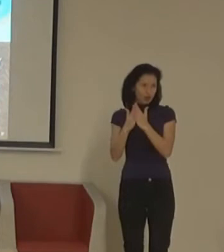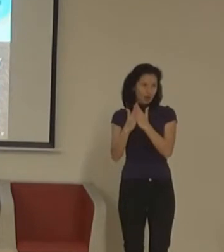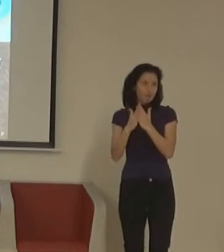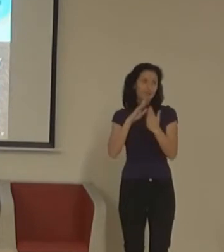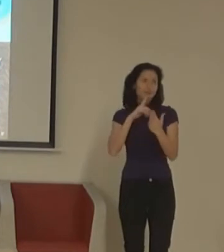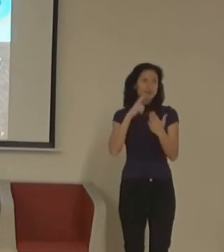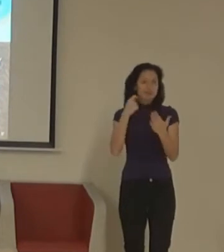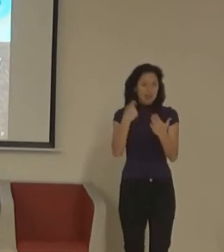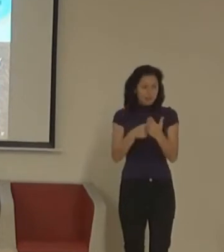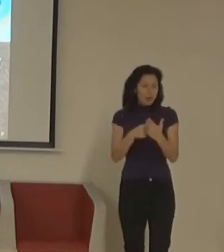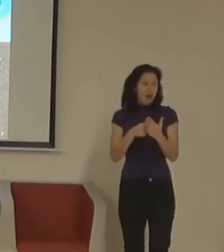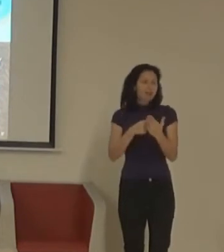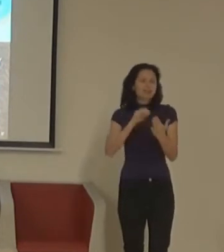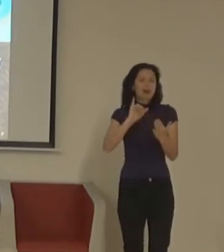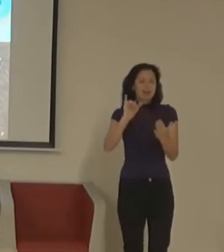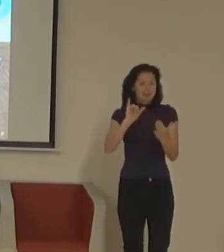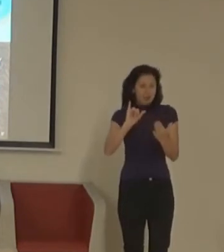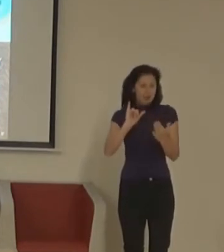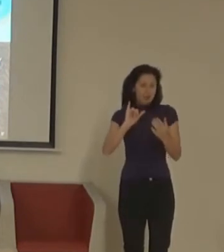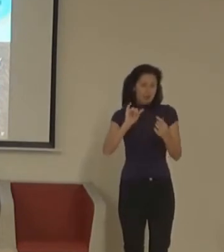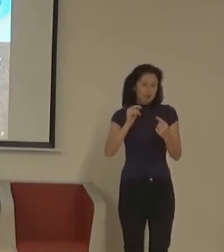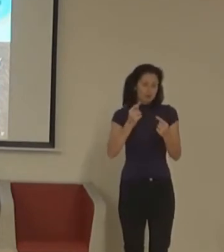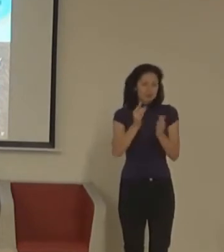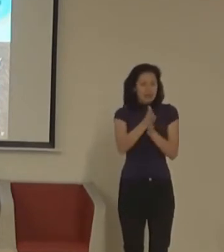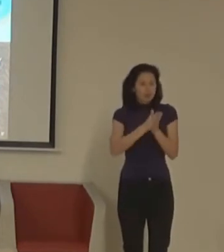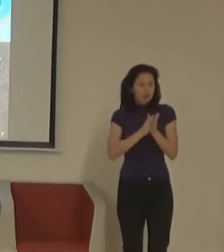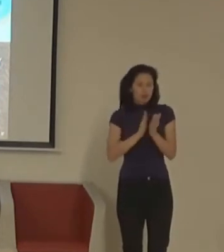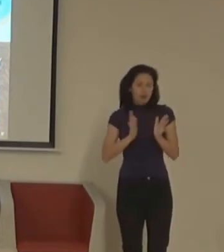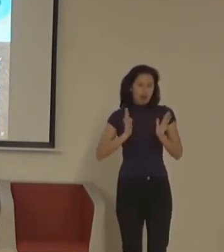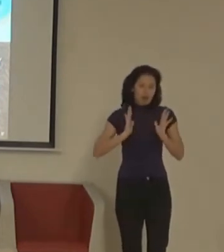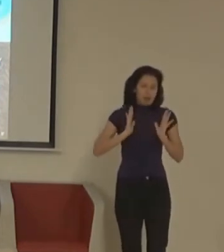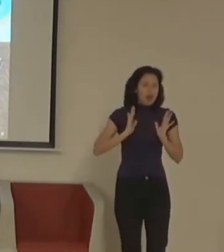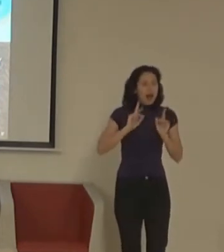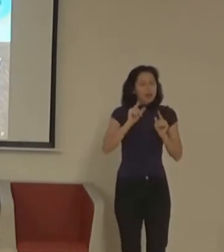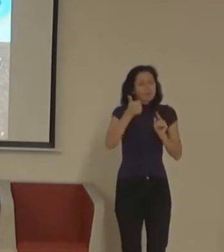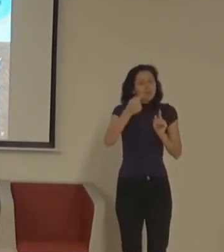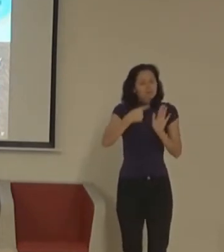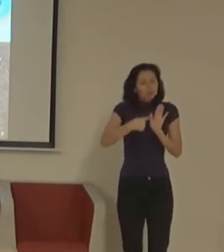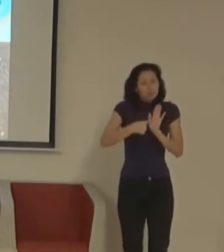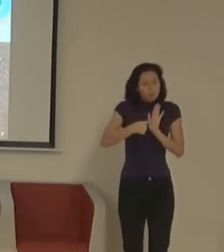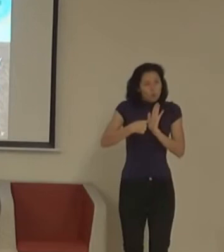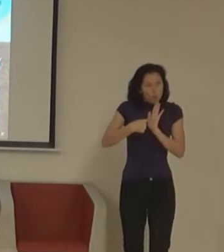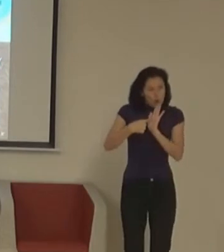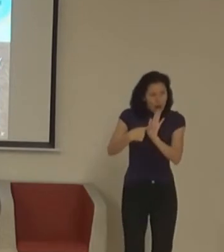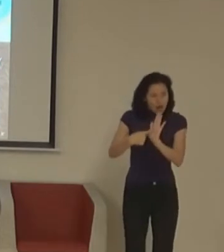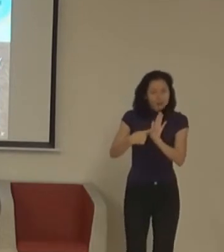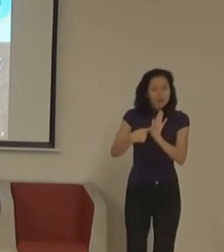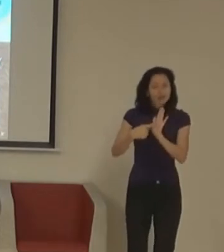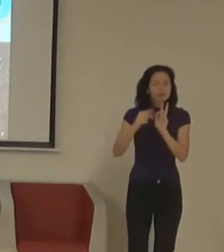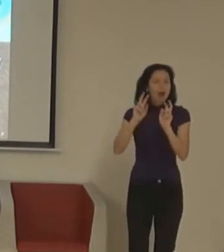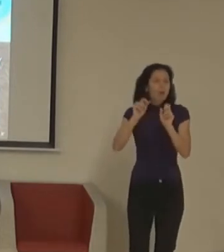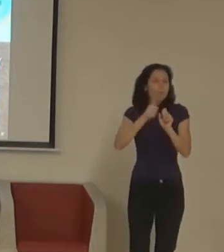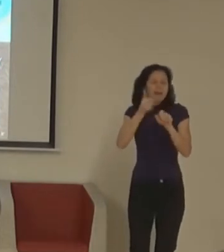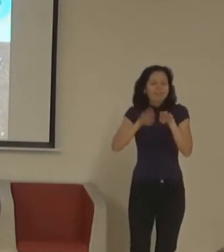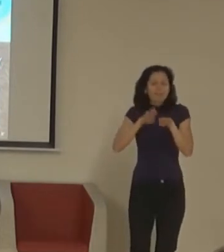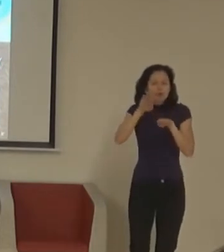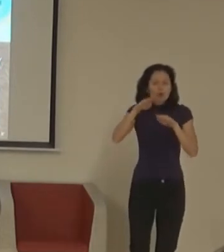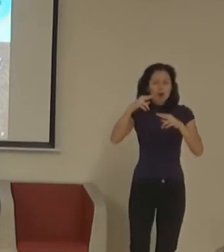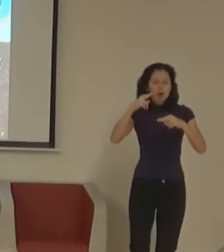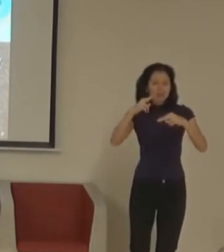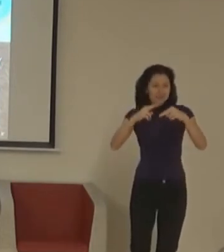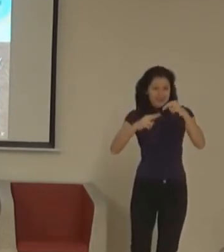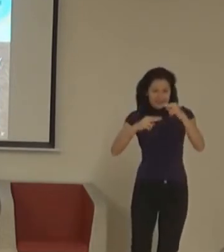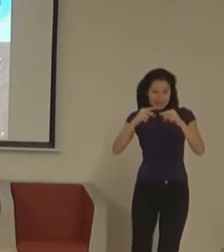neznamená, že si k tomu nemůže dostat a vy můžete pozvat na tu cestu k tomu čtenářství a k tý reální fyzický, štinný, vydaný